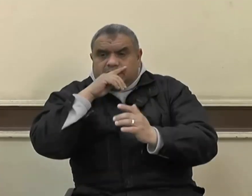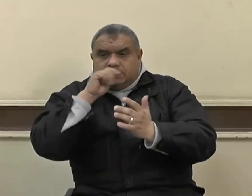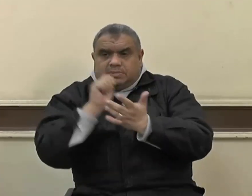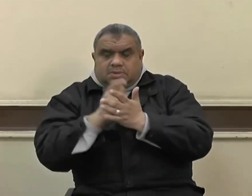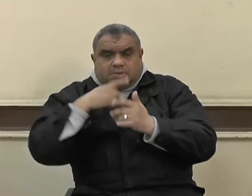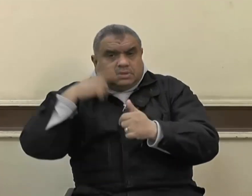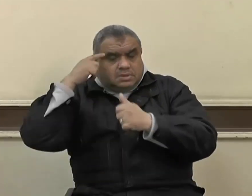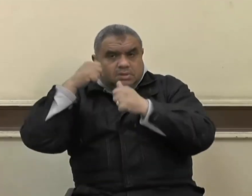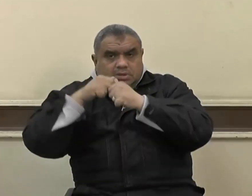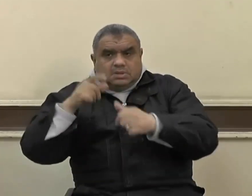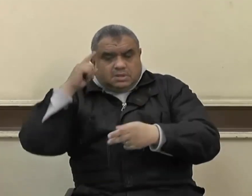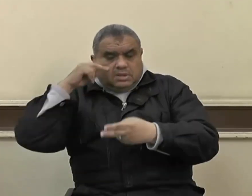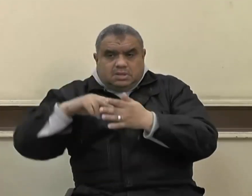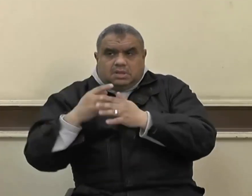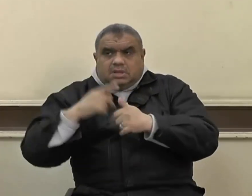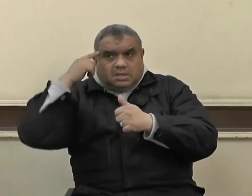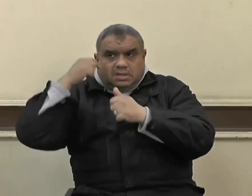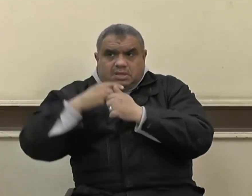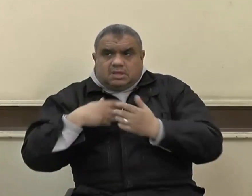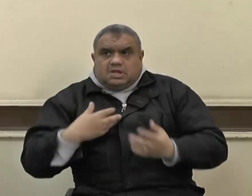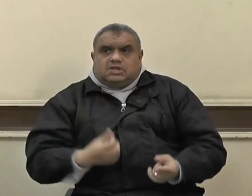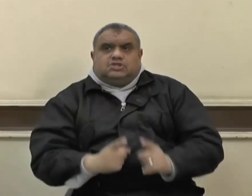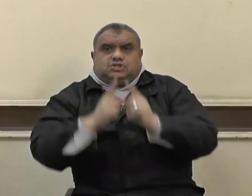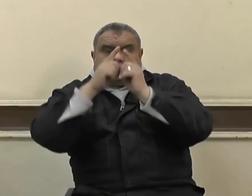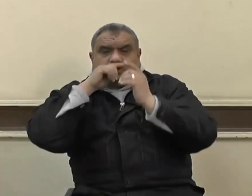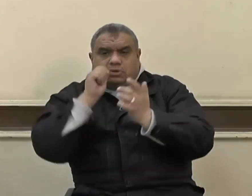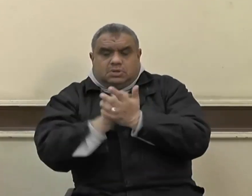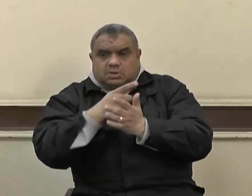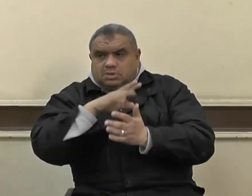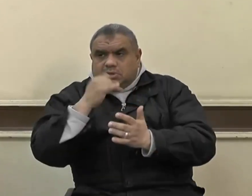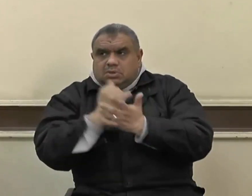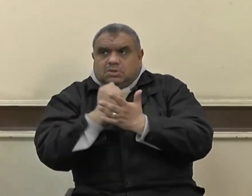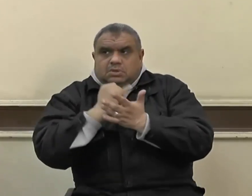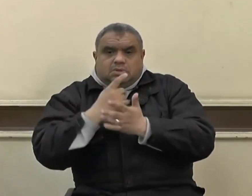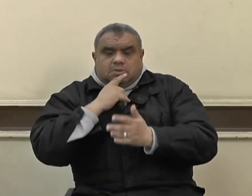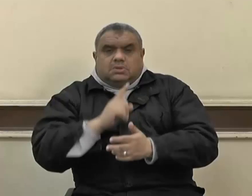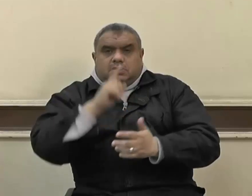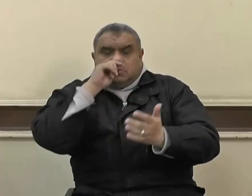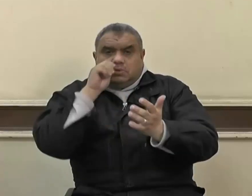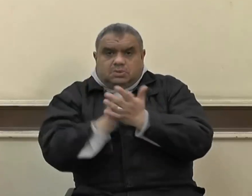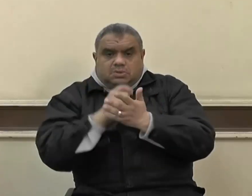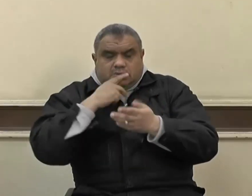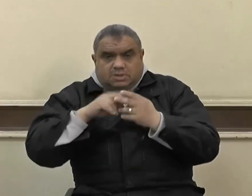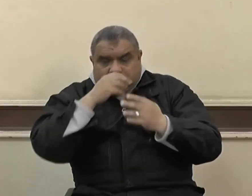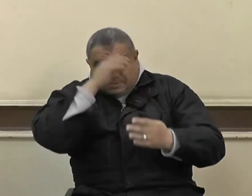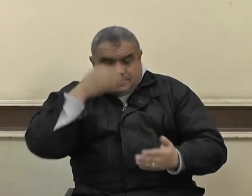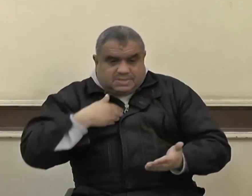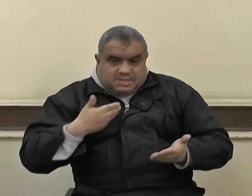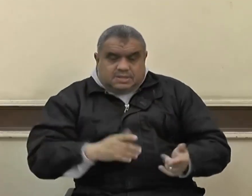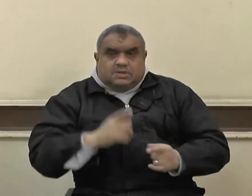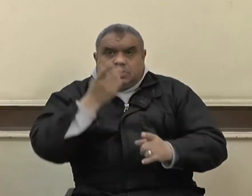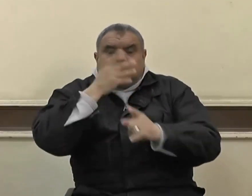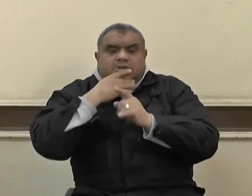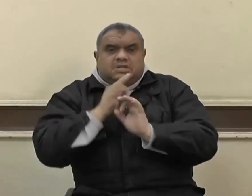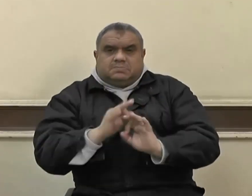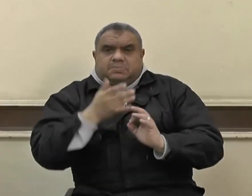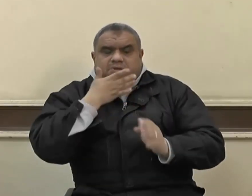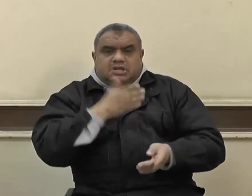كما لا يحرم فضل الشهادة من سألها بصدق نية قال صلى الله